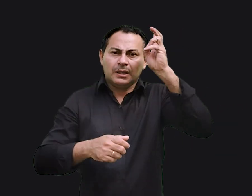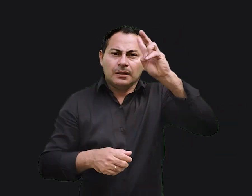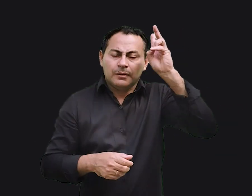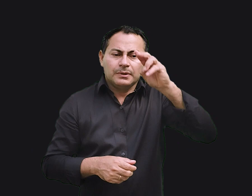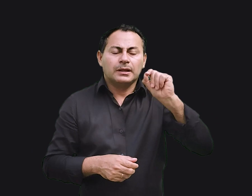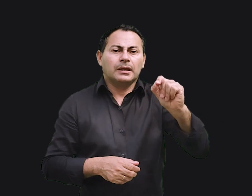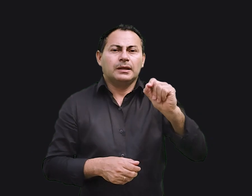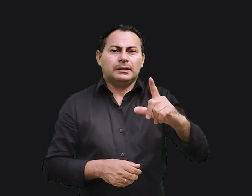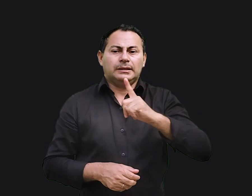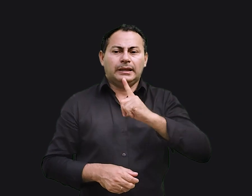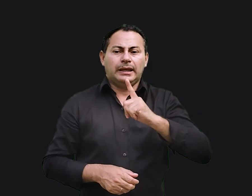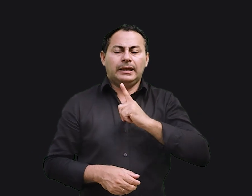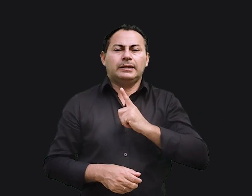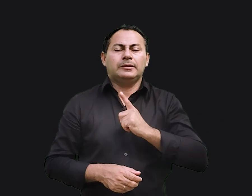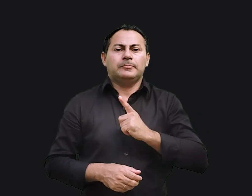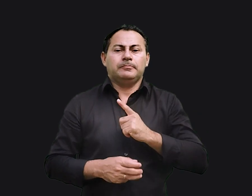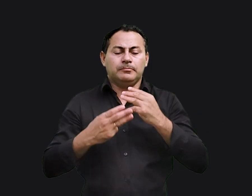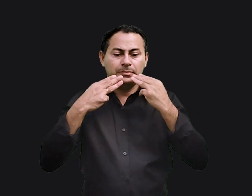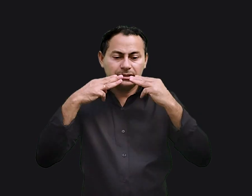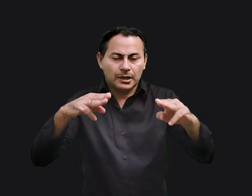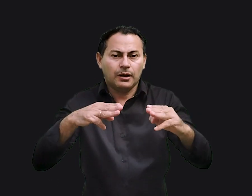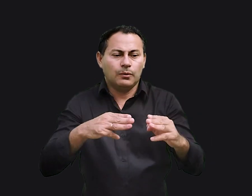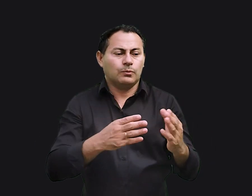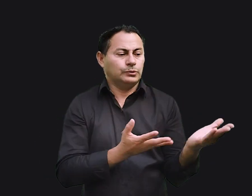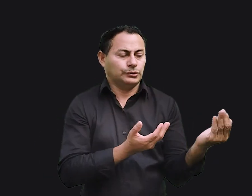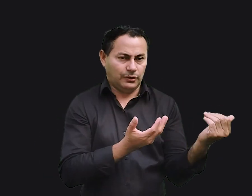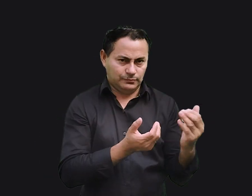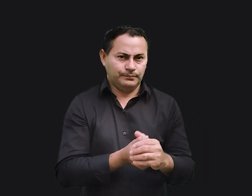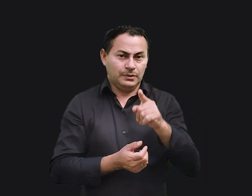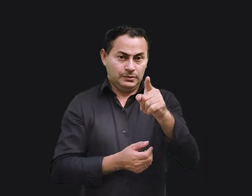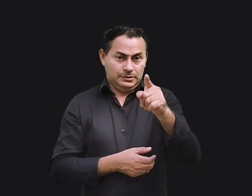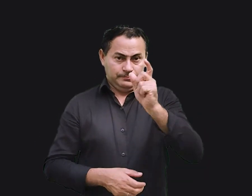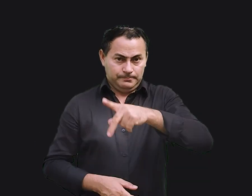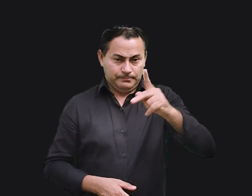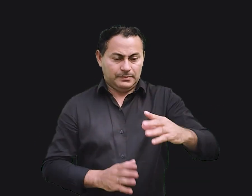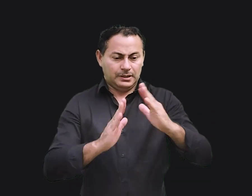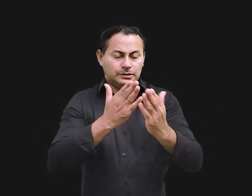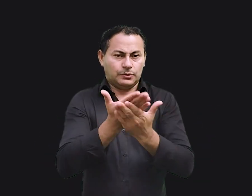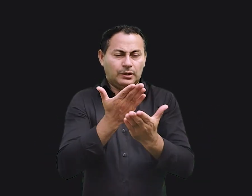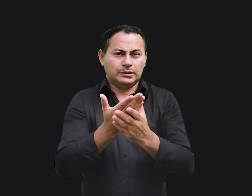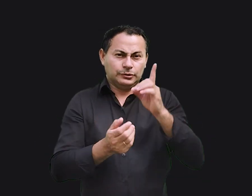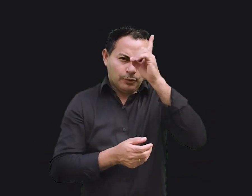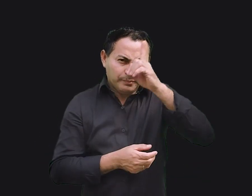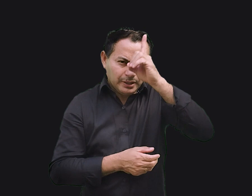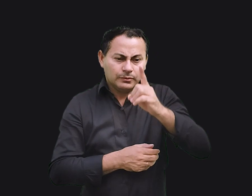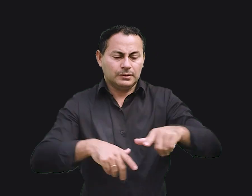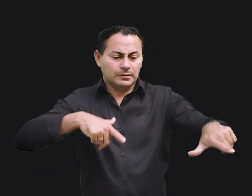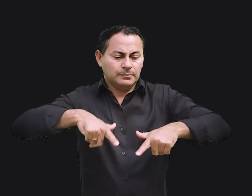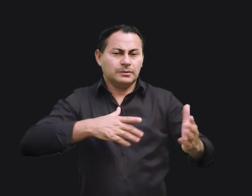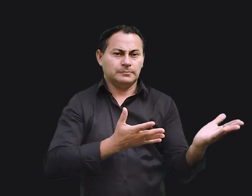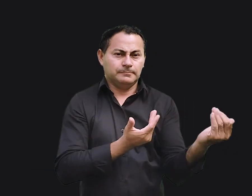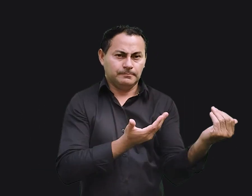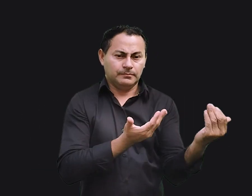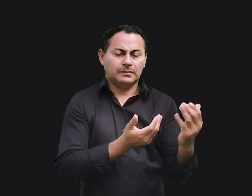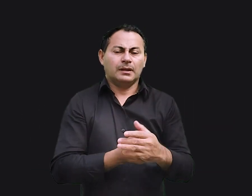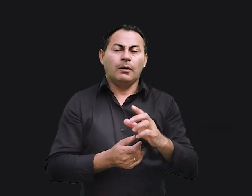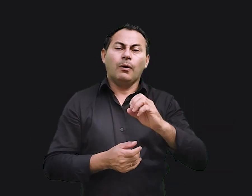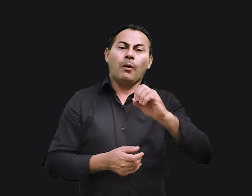lembrado por aqueles que têm ministérios com os jovens. Se você é um professor da escola dominical ou trabalha com jovens ou se tem